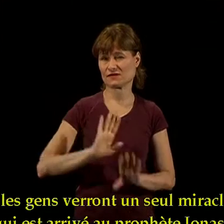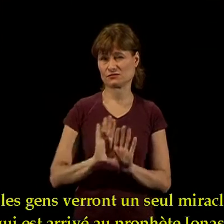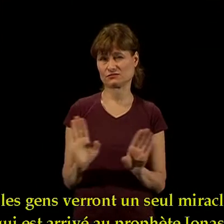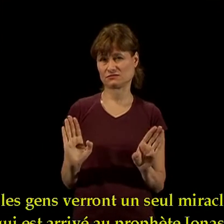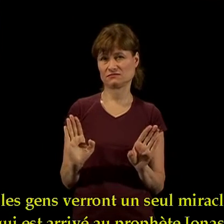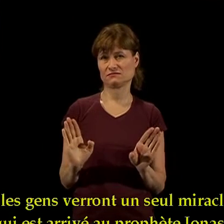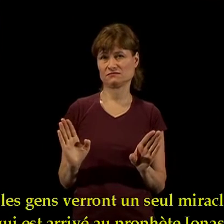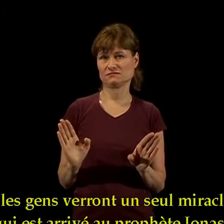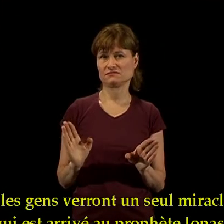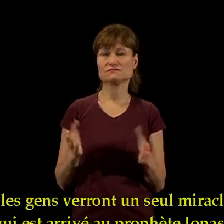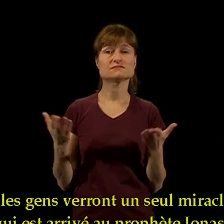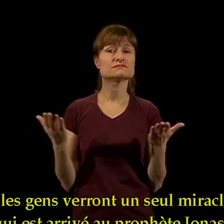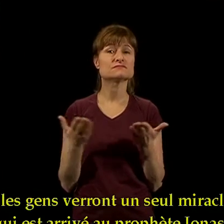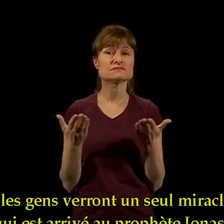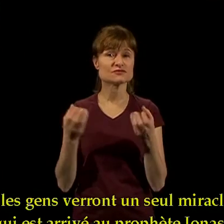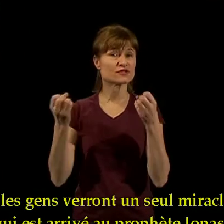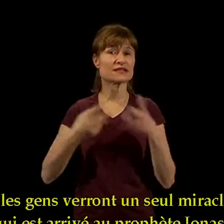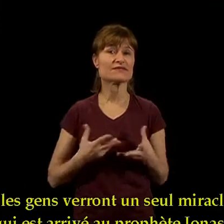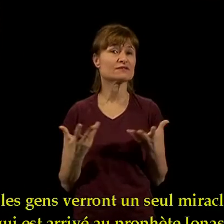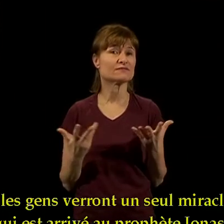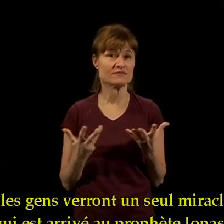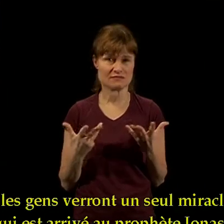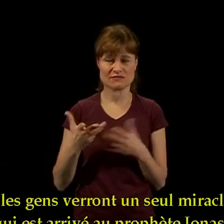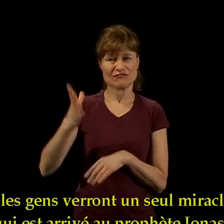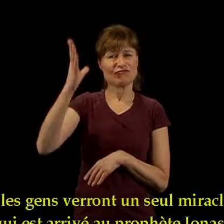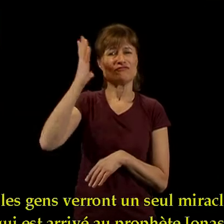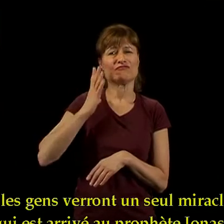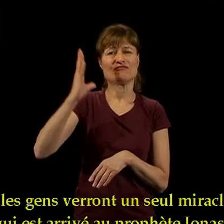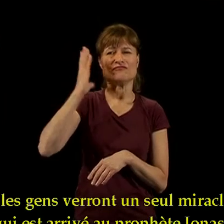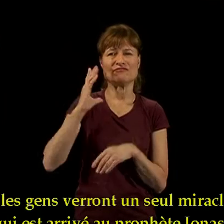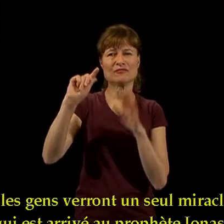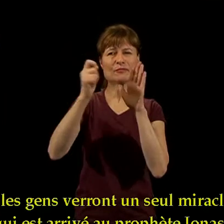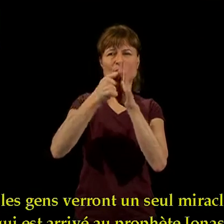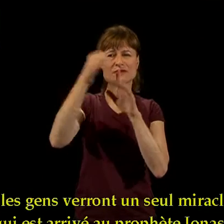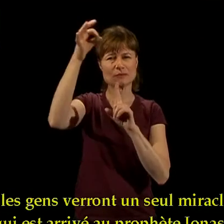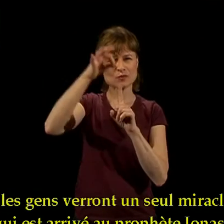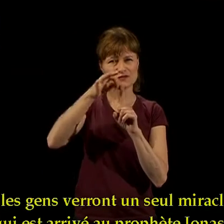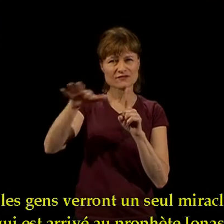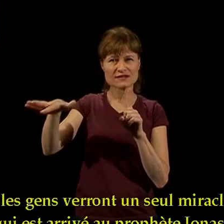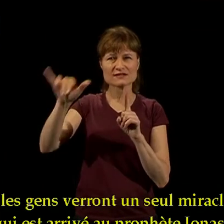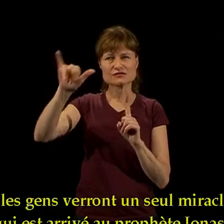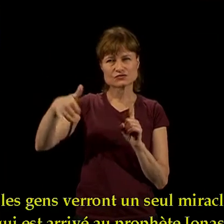Mais les gens verront un seul miracle, ce qui est arrivé au prophète Jonas.